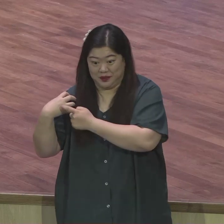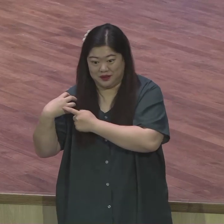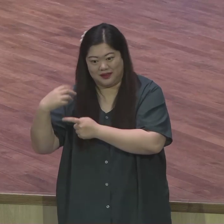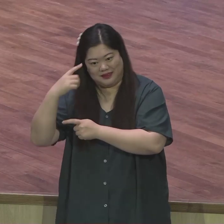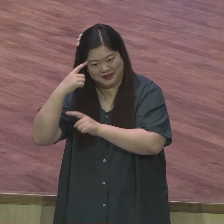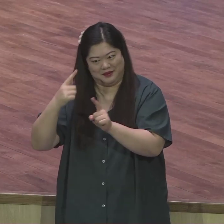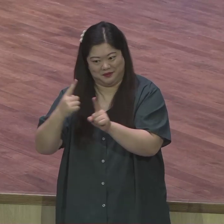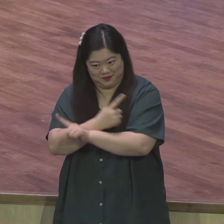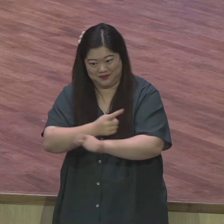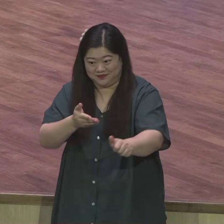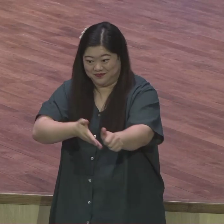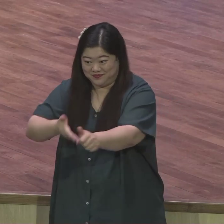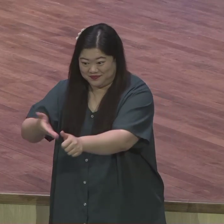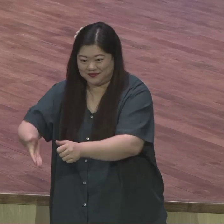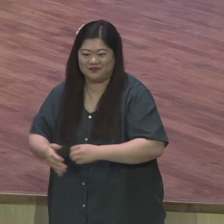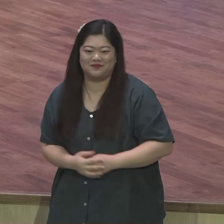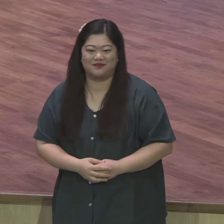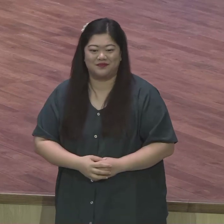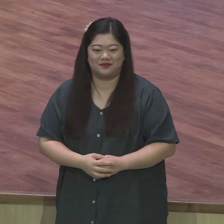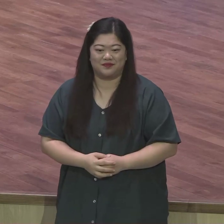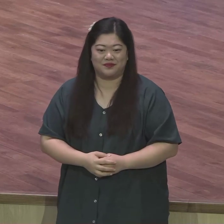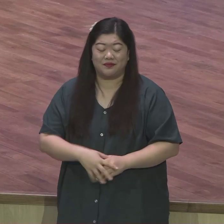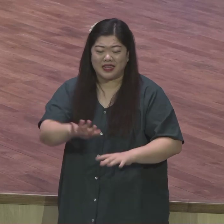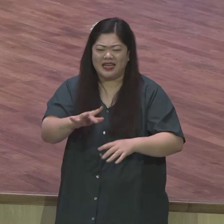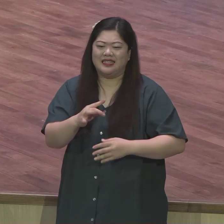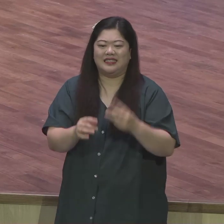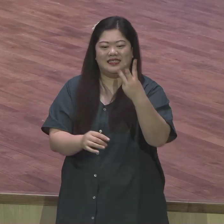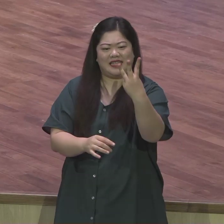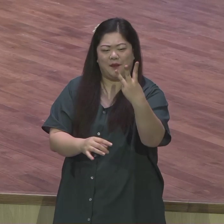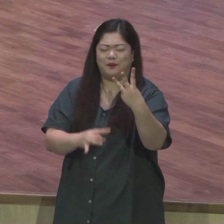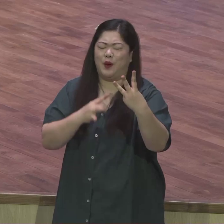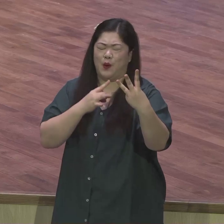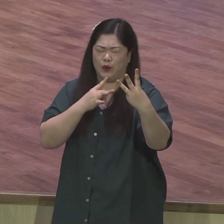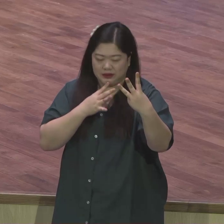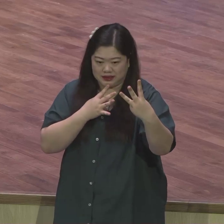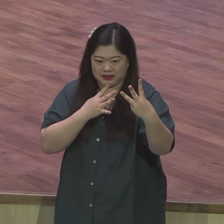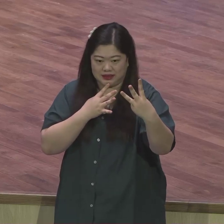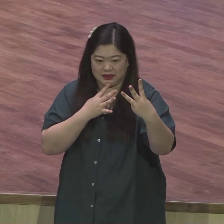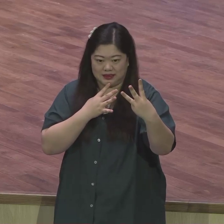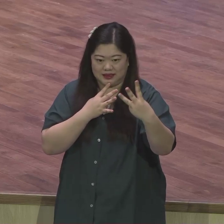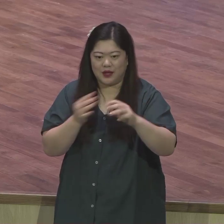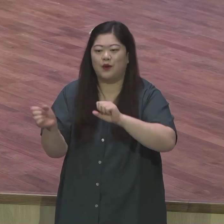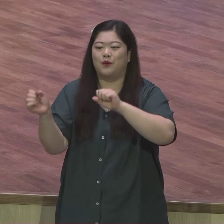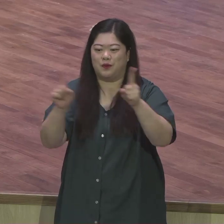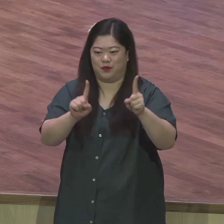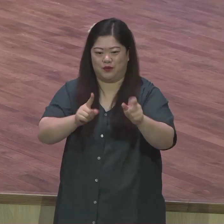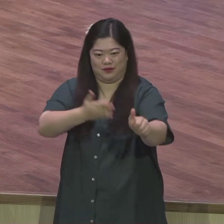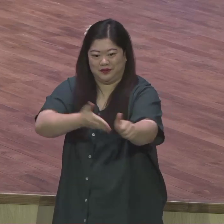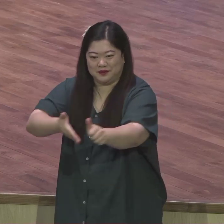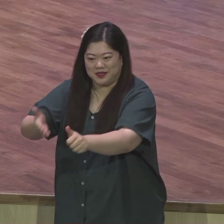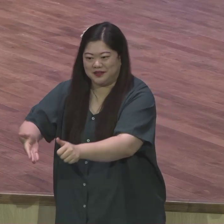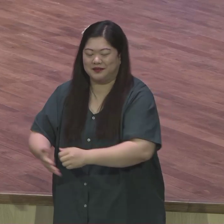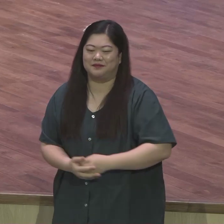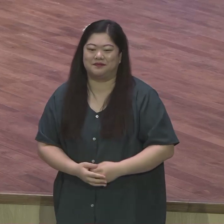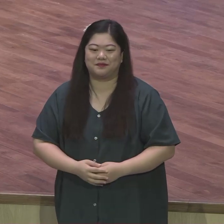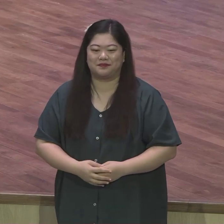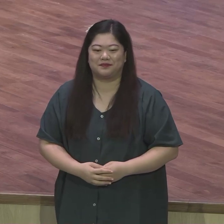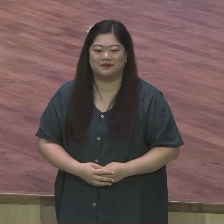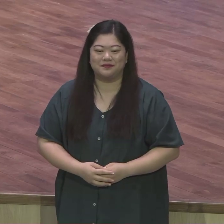삼오직 삼오직 하나님 오늘부터 삼오직이 되게 하야 조사사 이런